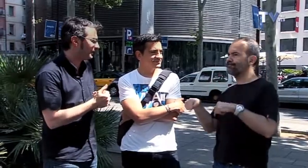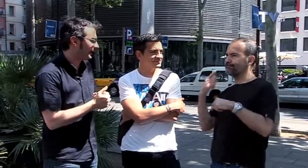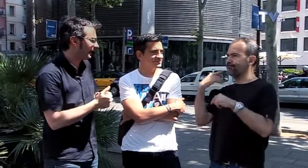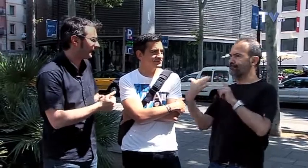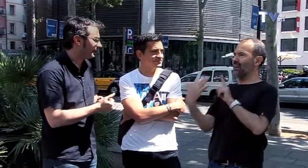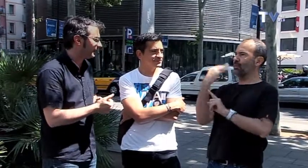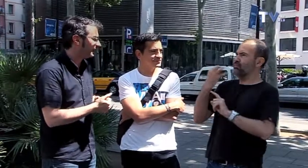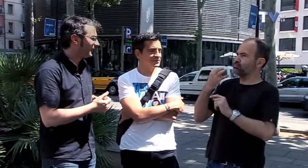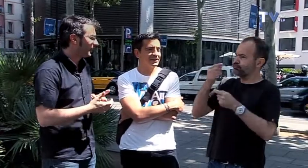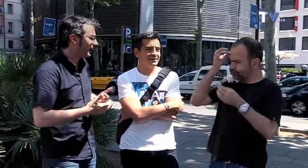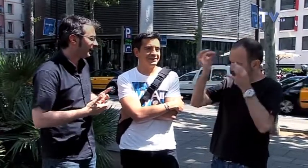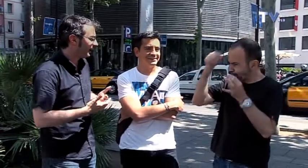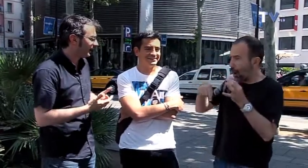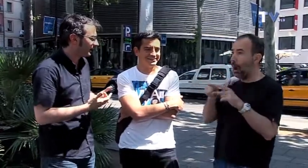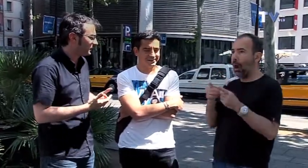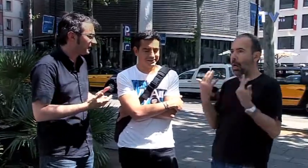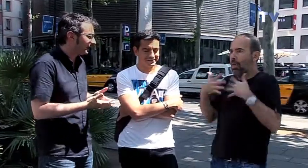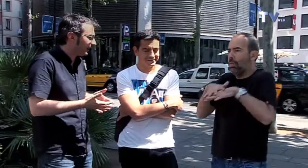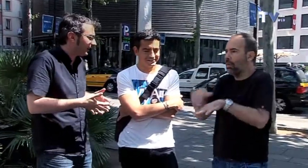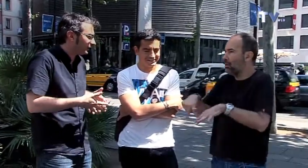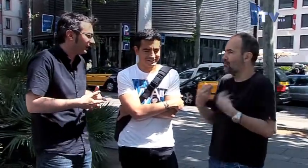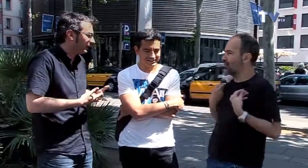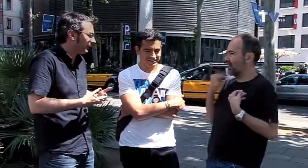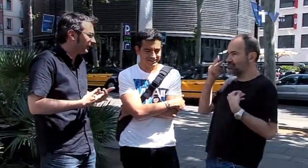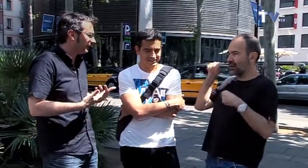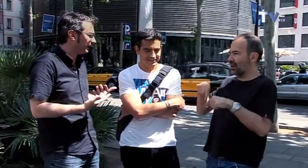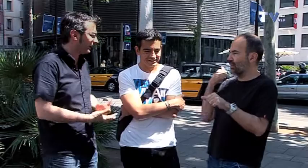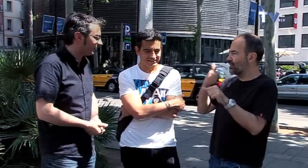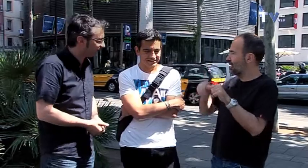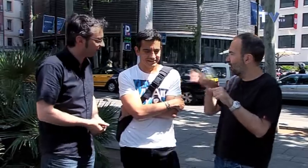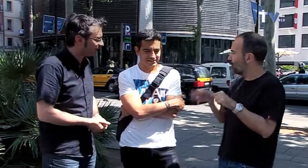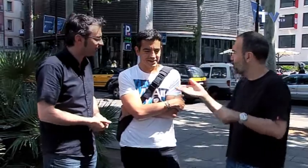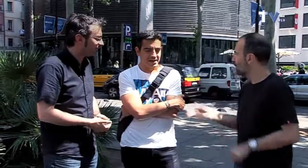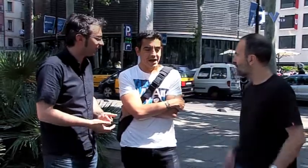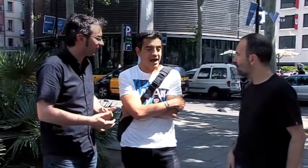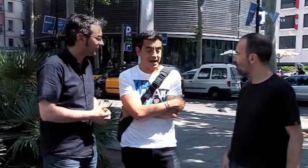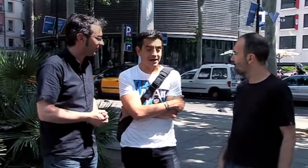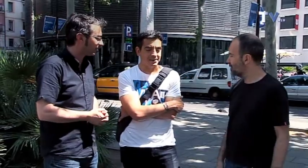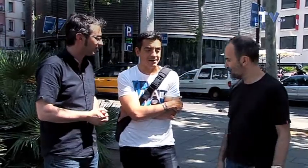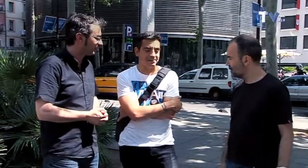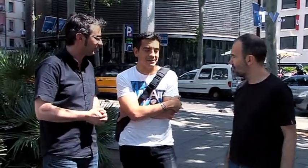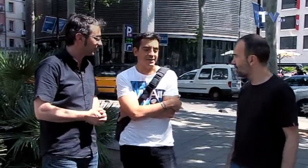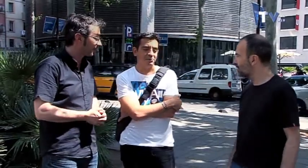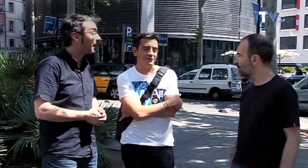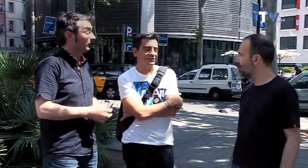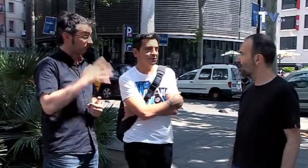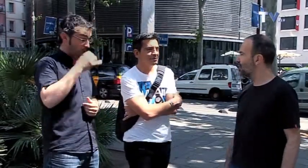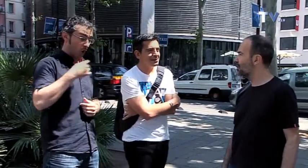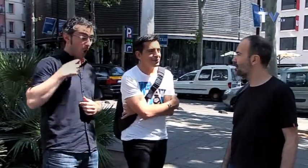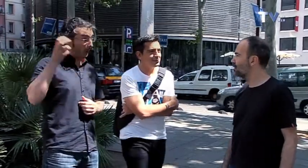Cataluña, no sé, ¿tuviste alguna influencia, algún, no sé, ¿cómo fue tu experiencia aquí? Pues, vine con un